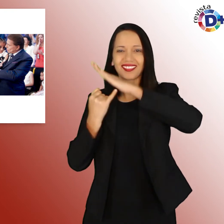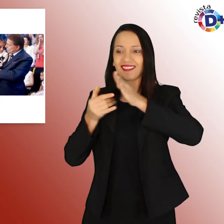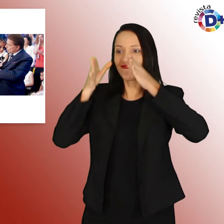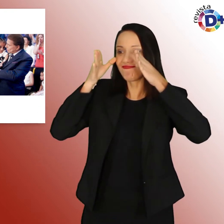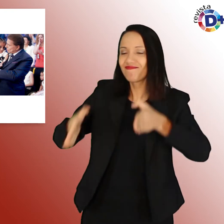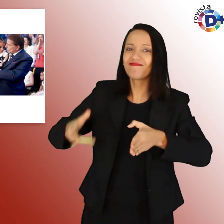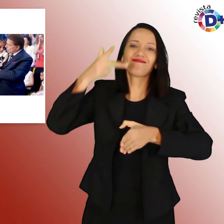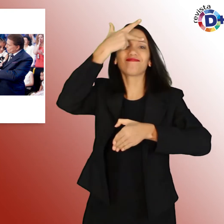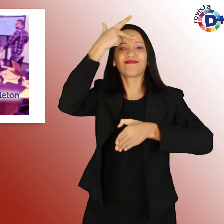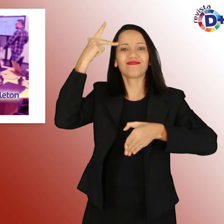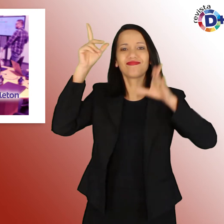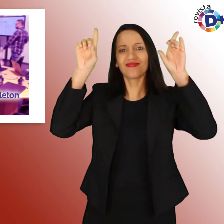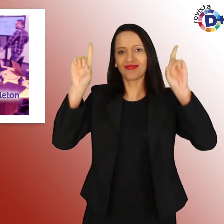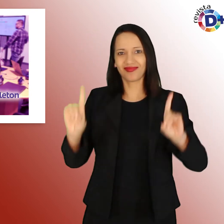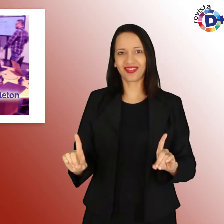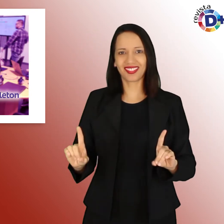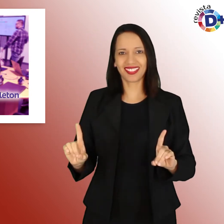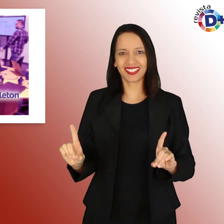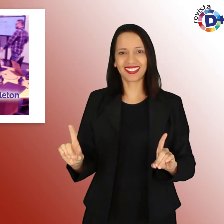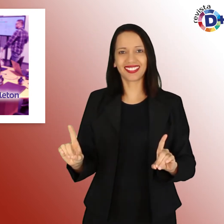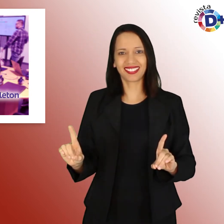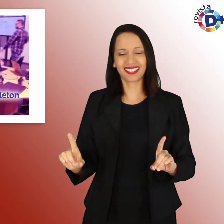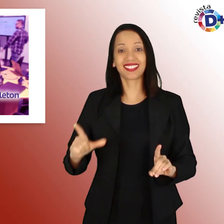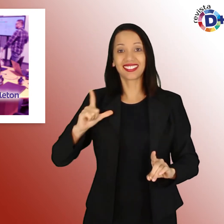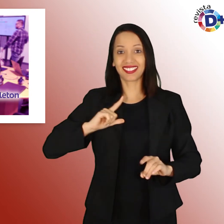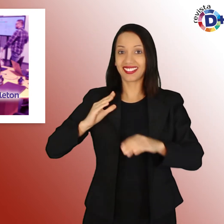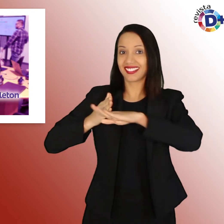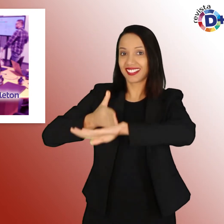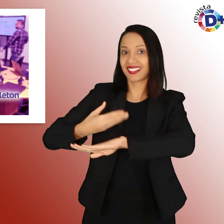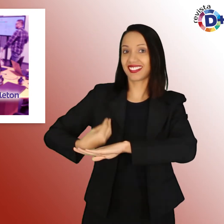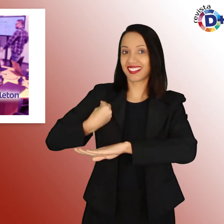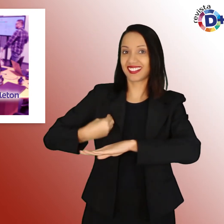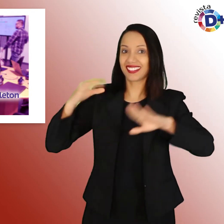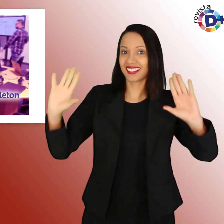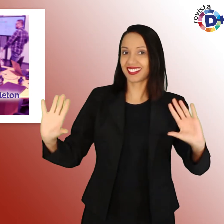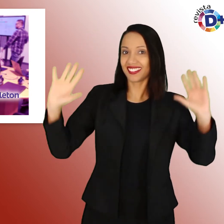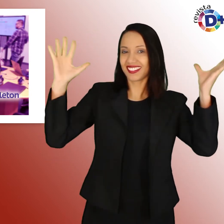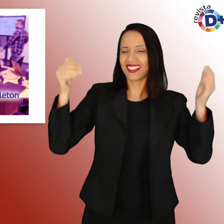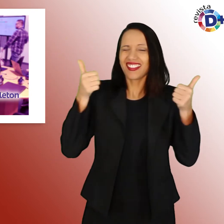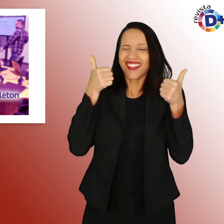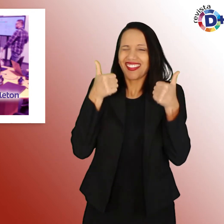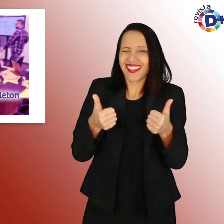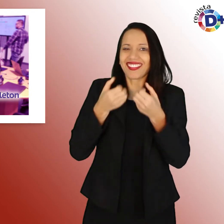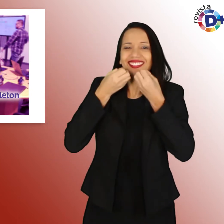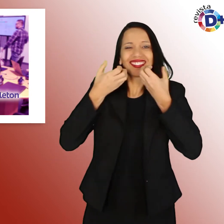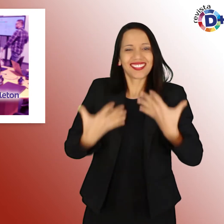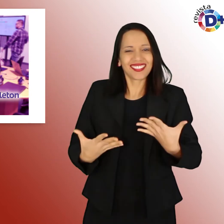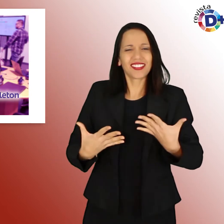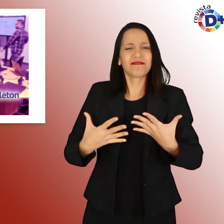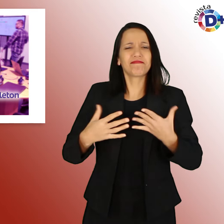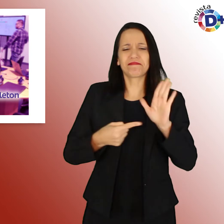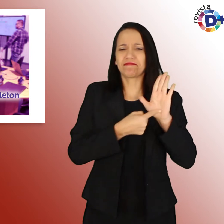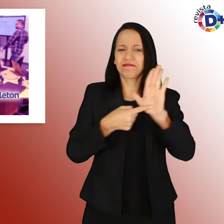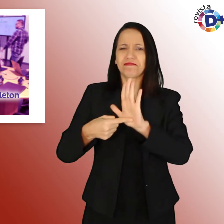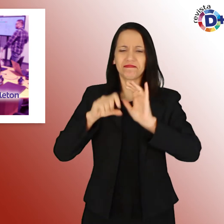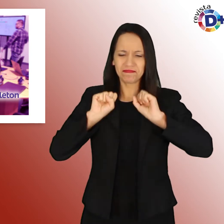deficiência. Quem participa dessa festa do bem mostra engajamento e compromisso com a